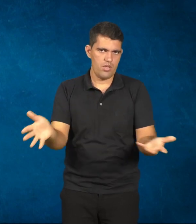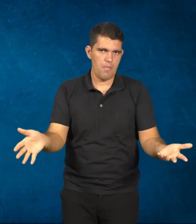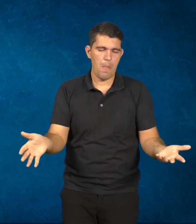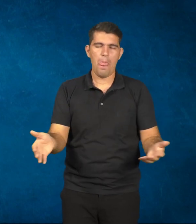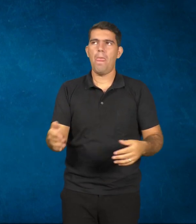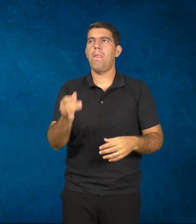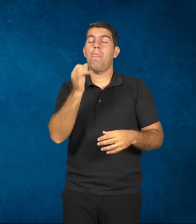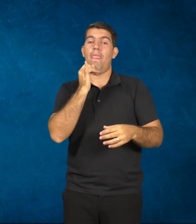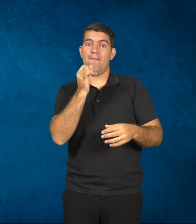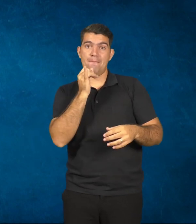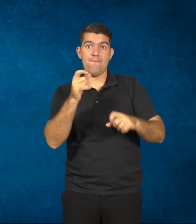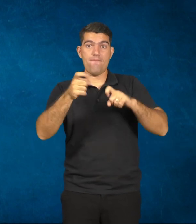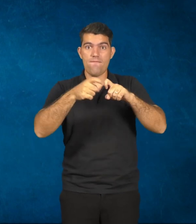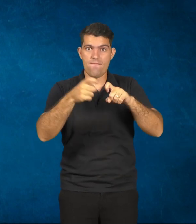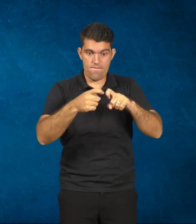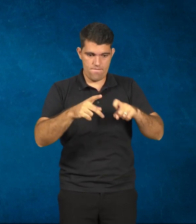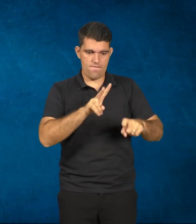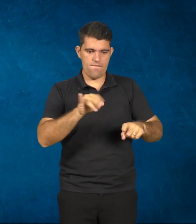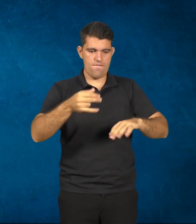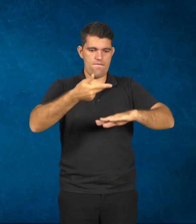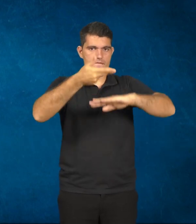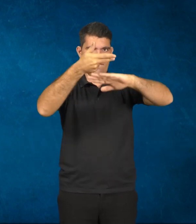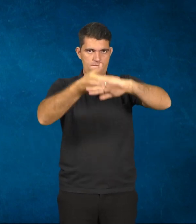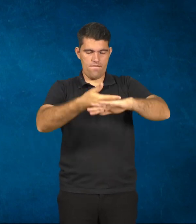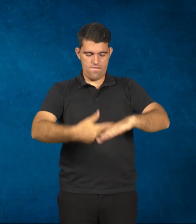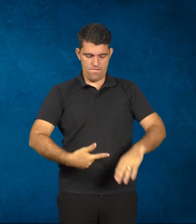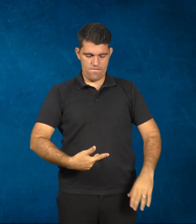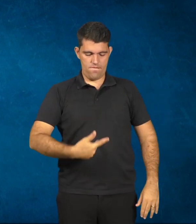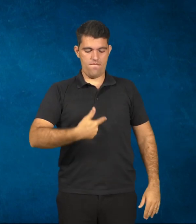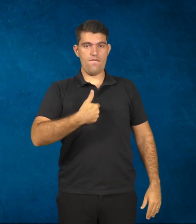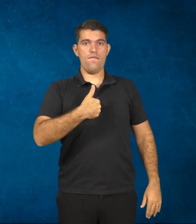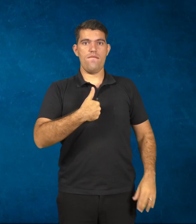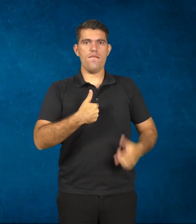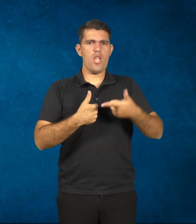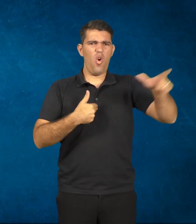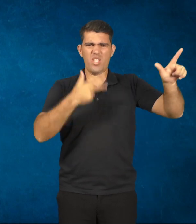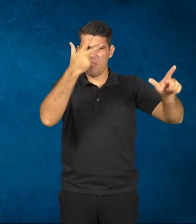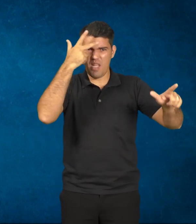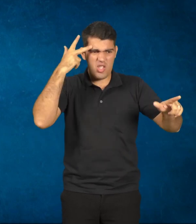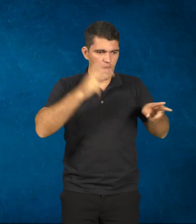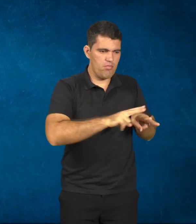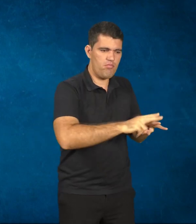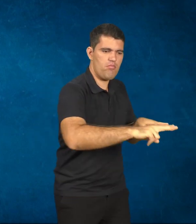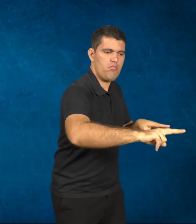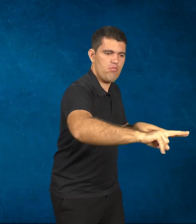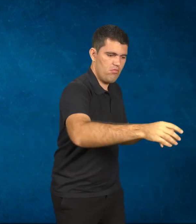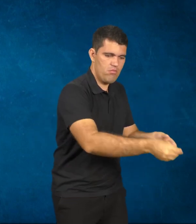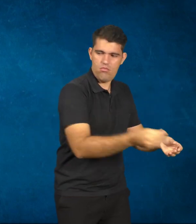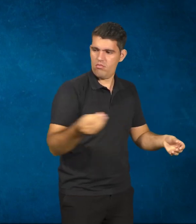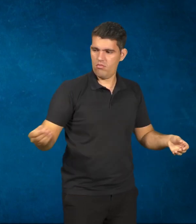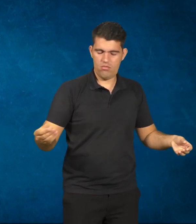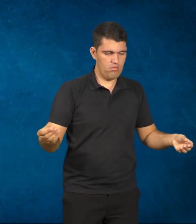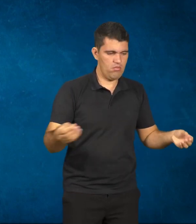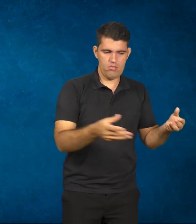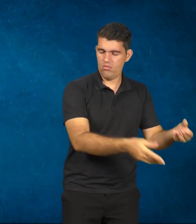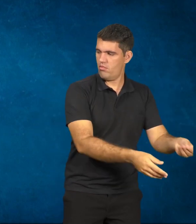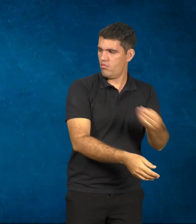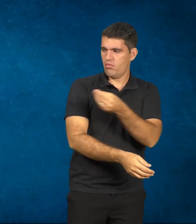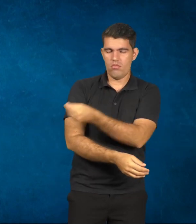situação de uma cirurgia, que tem lá o cirurgião, que tem até o instrumento. A tem dezenas, muitas vezes, com uma multiplicidade